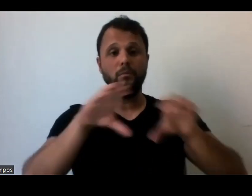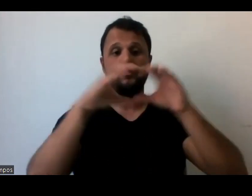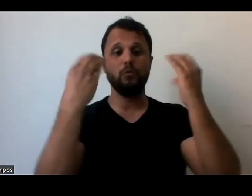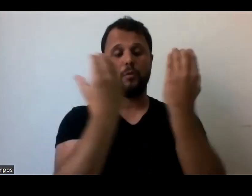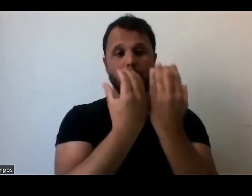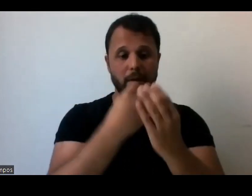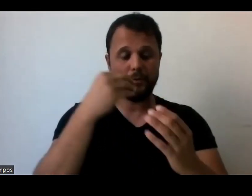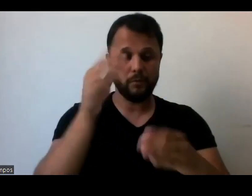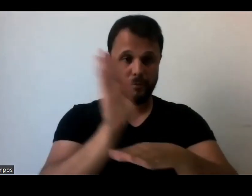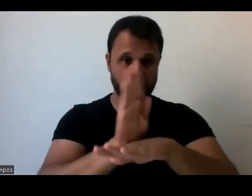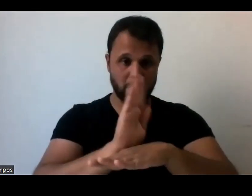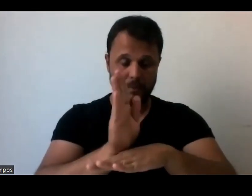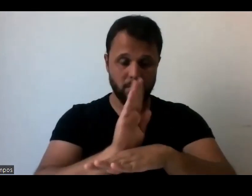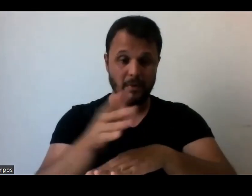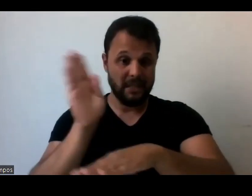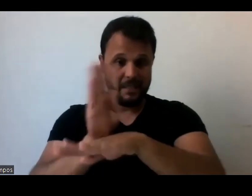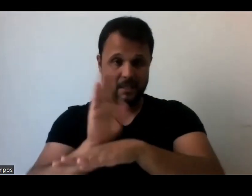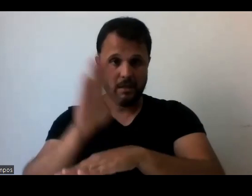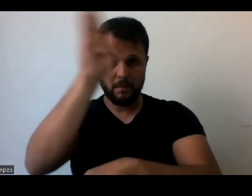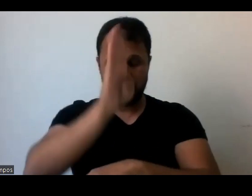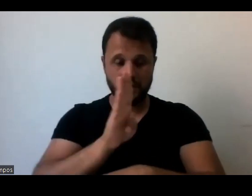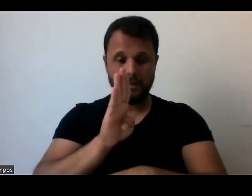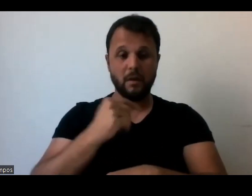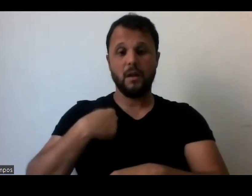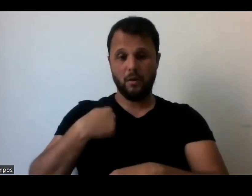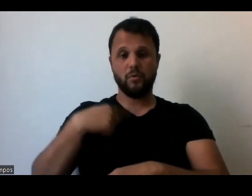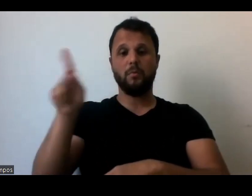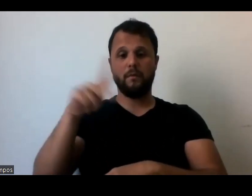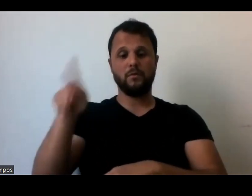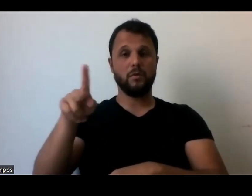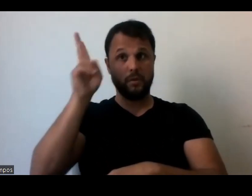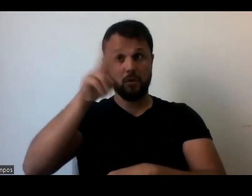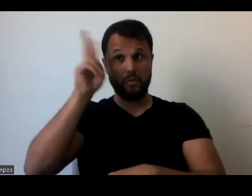brasileiro, né? Eu sou professora de história de cinema, para quem não sabe.